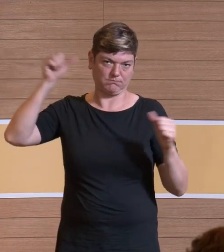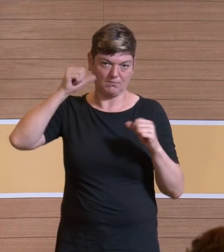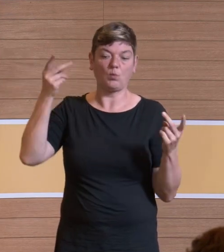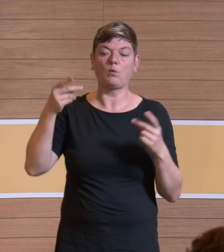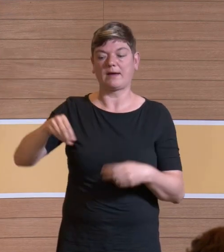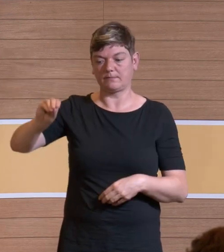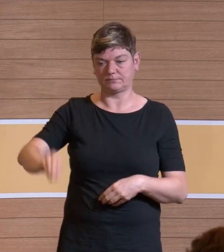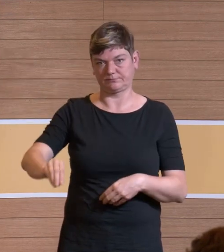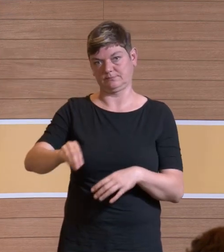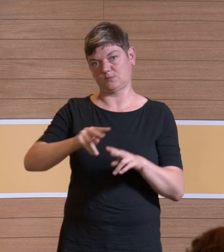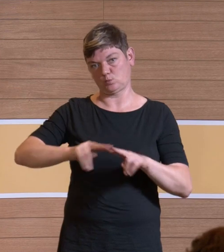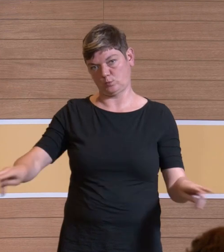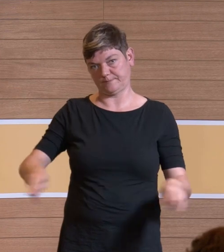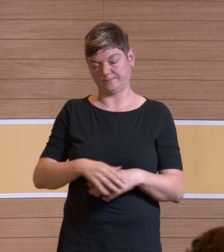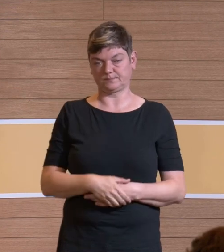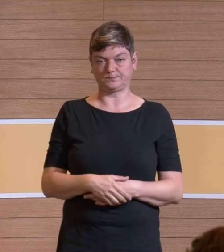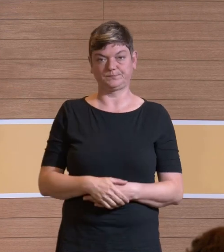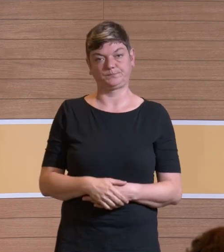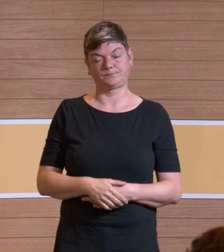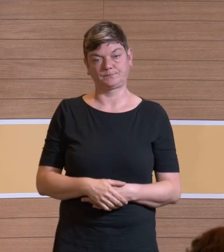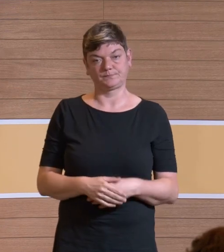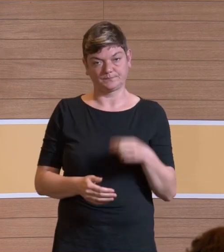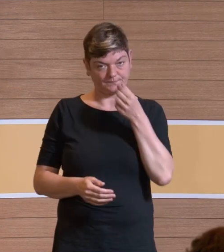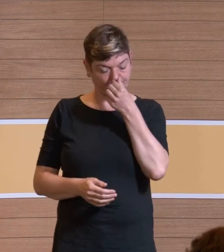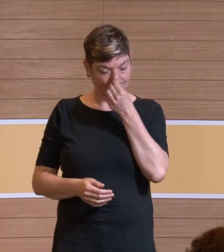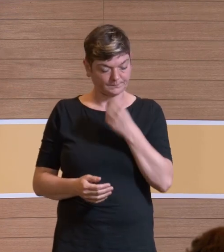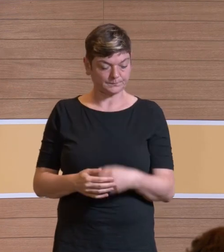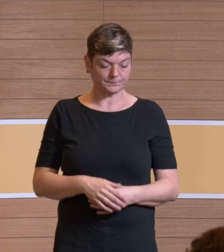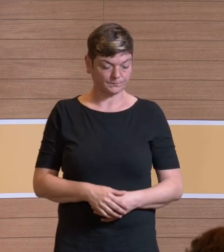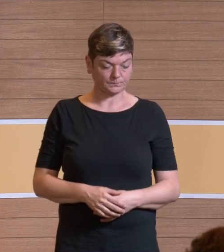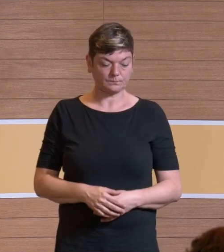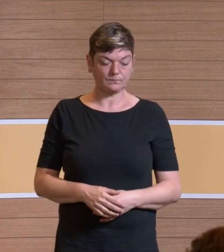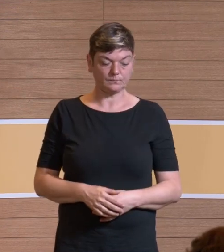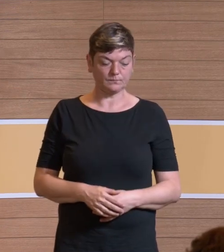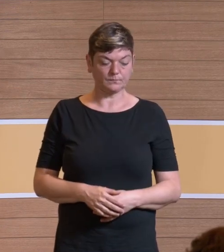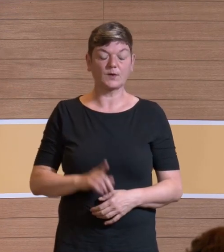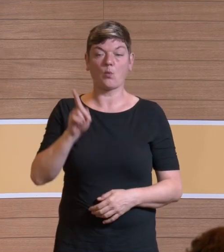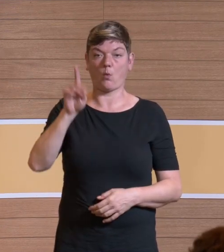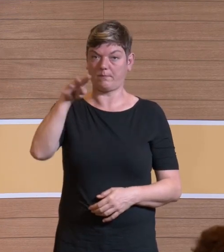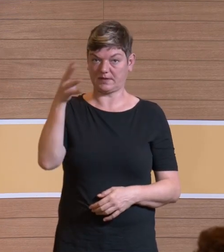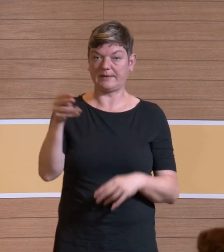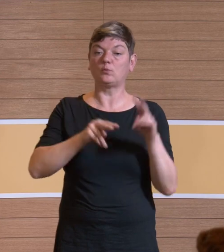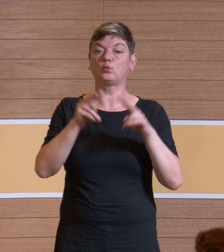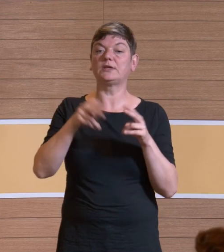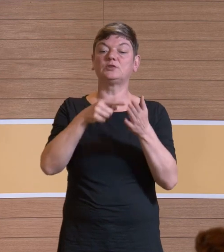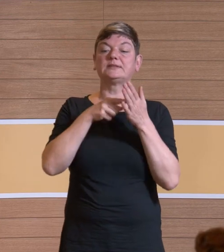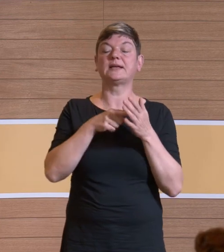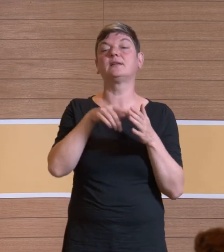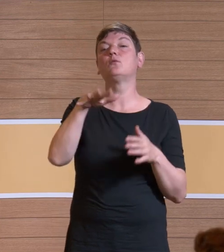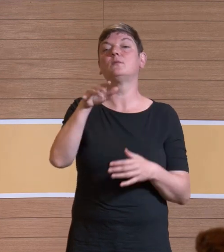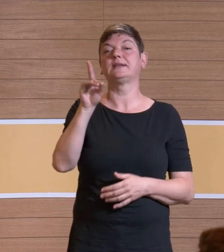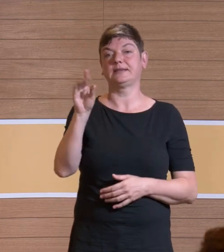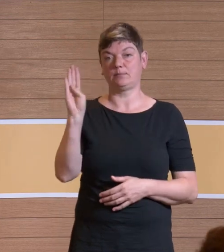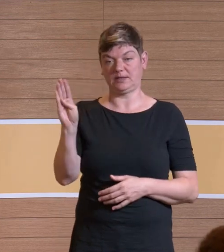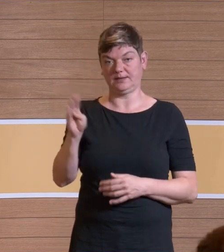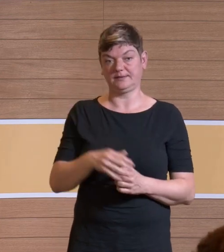gesehen. Das muss man halt dann sehen. Die Tabelle oben zeigt einen Unterschied von knapp 15 Dezibel, das